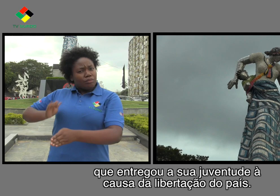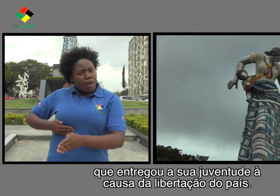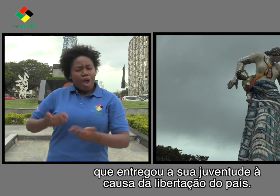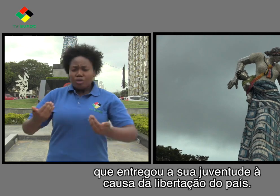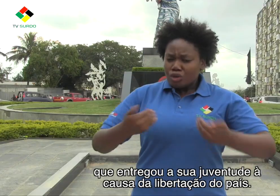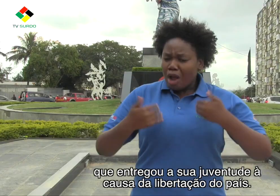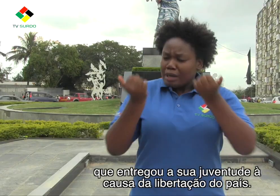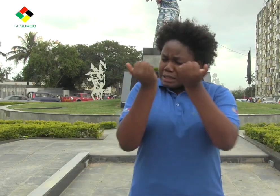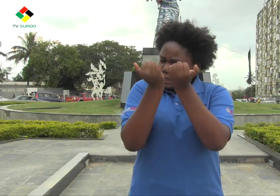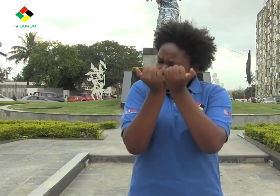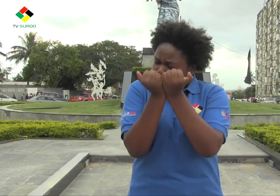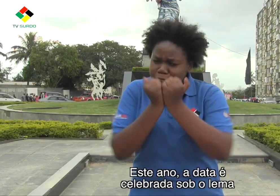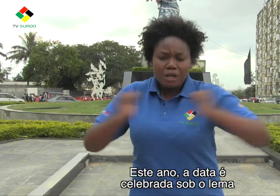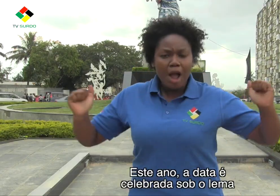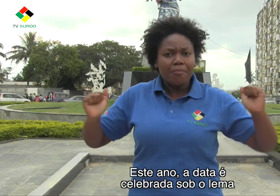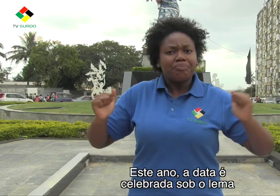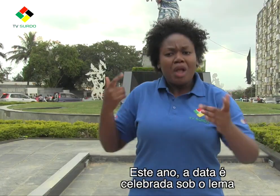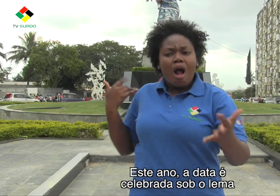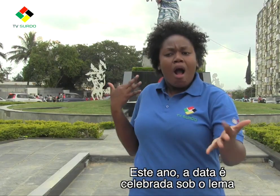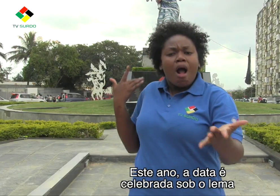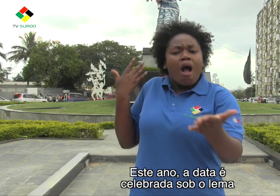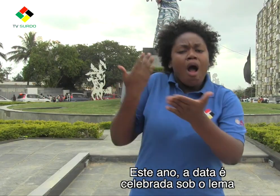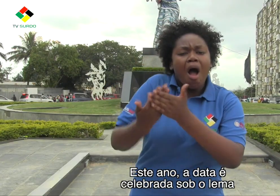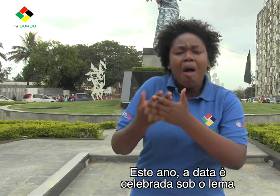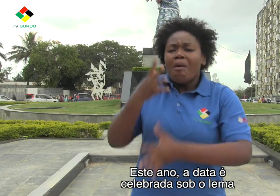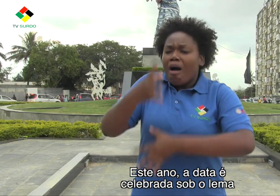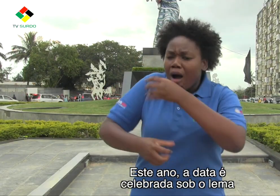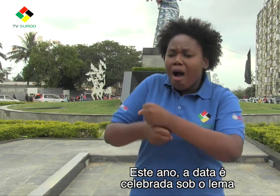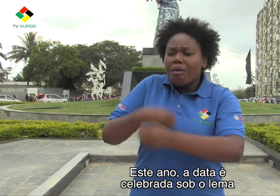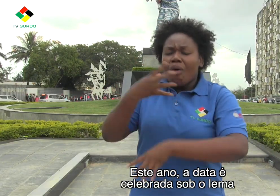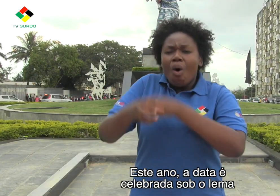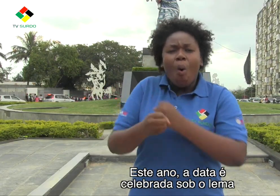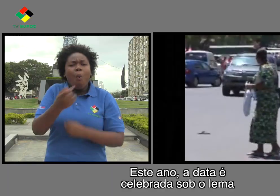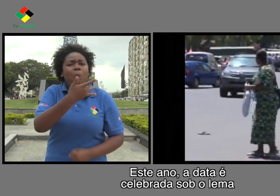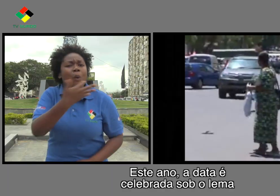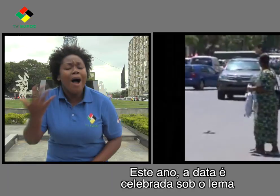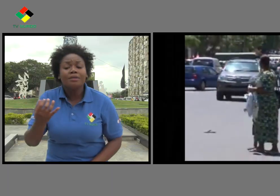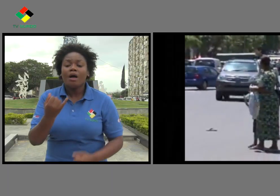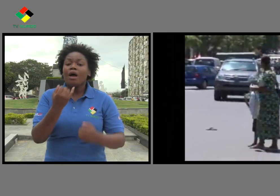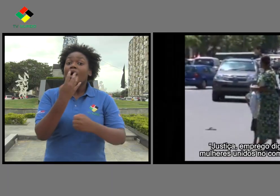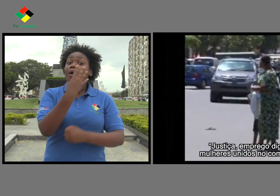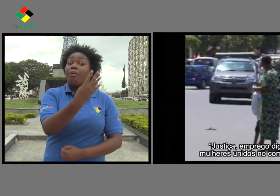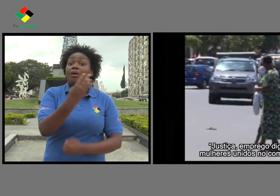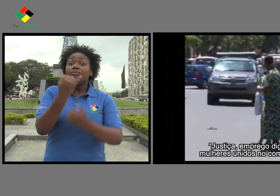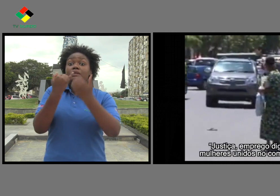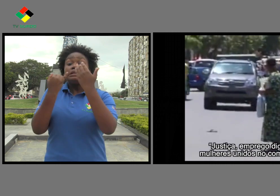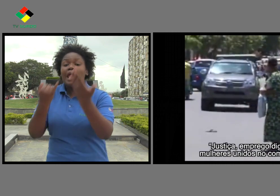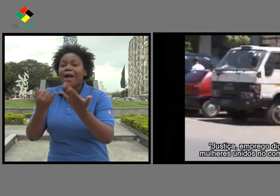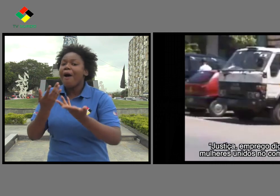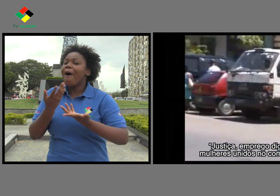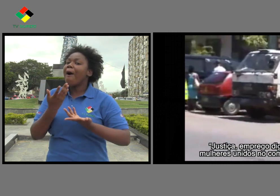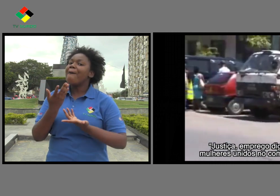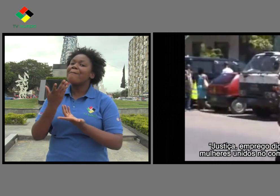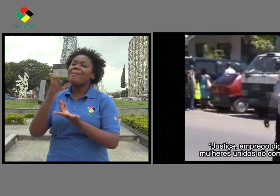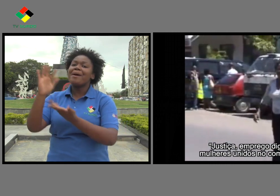libertação do país Este ano, a data é celebrada sobre o lema Justiça, emprego digno,